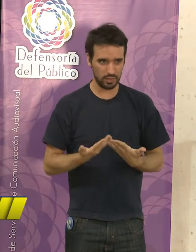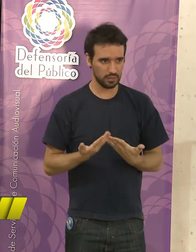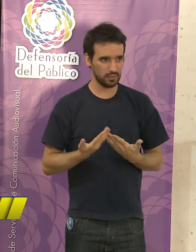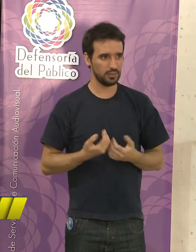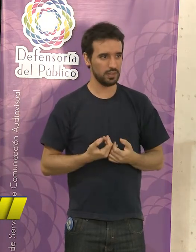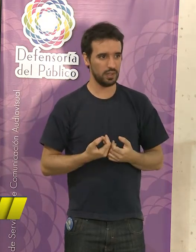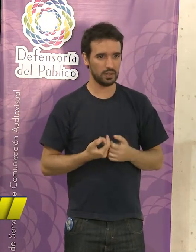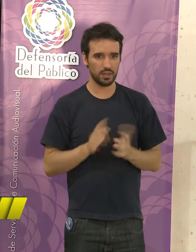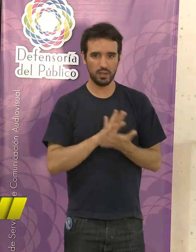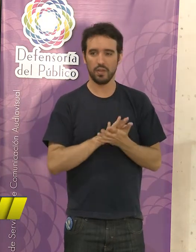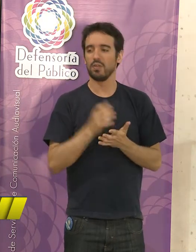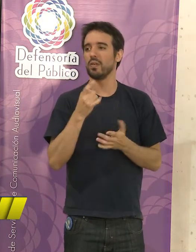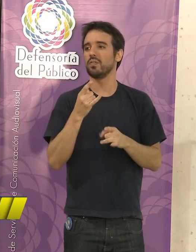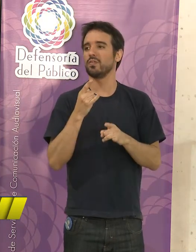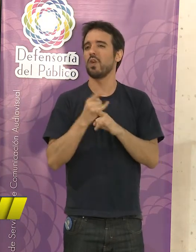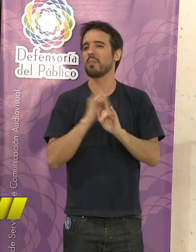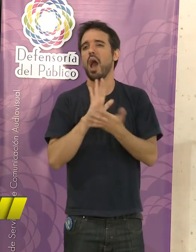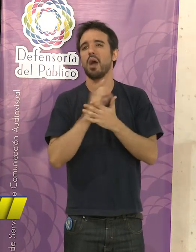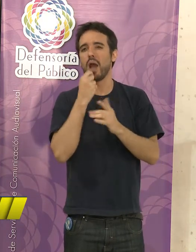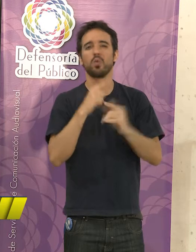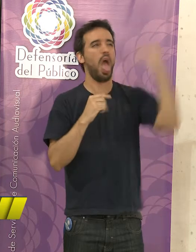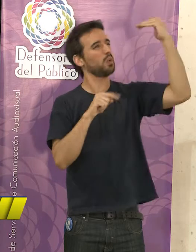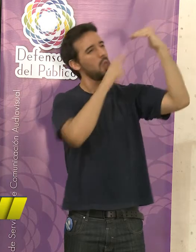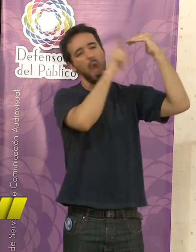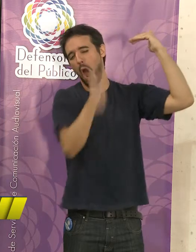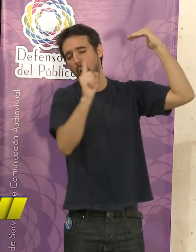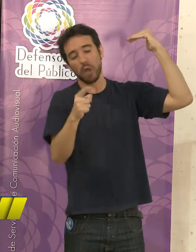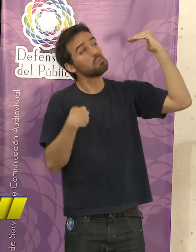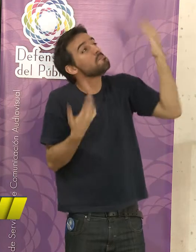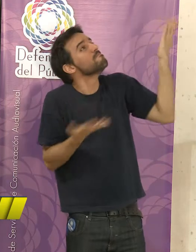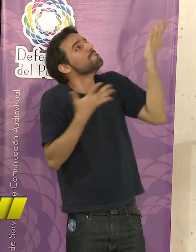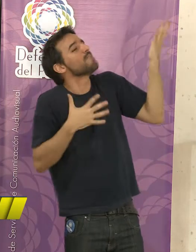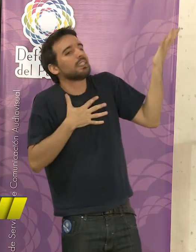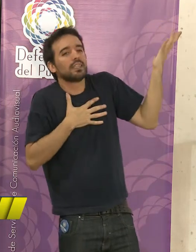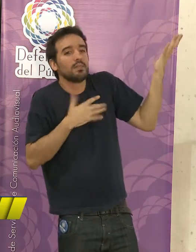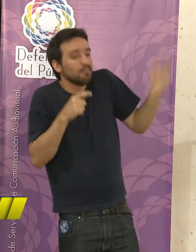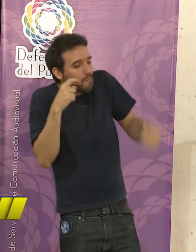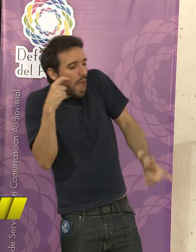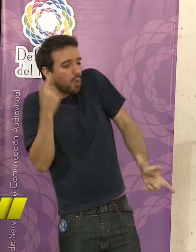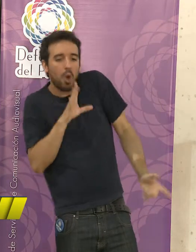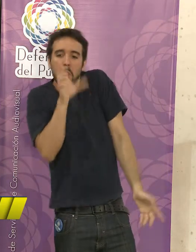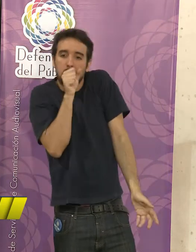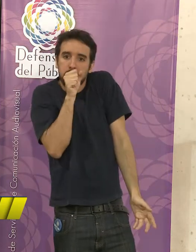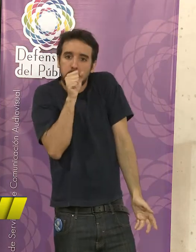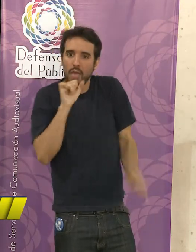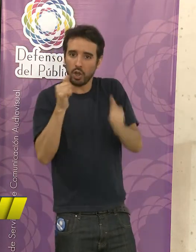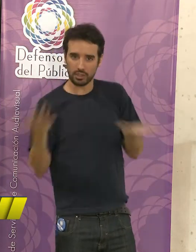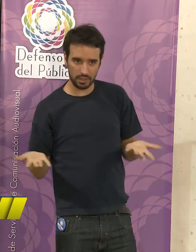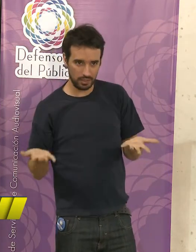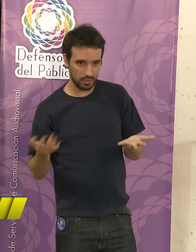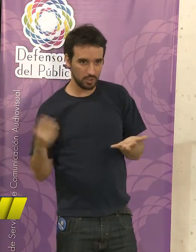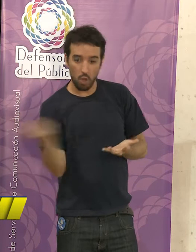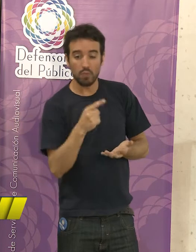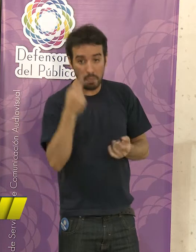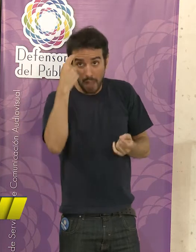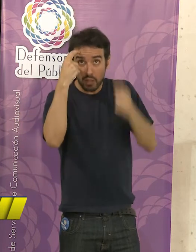tanta mala onda que tiran algunos adultos, ya ni siquiera quieren hablar y se quedan callados. Y todos sus